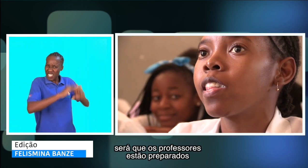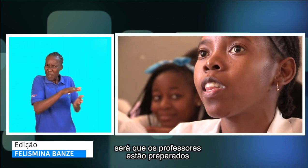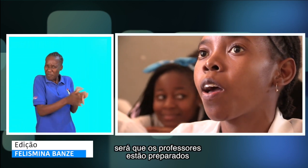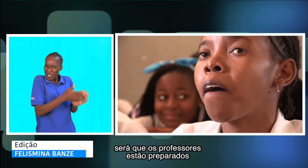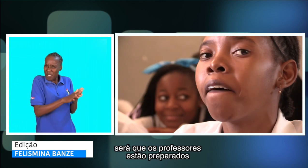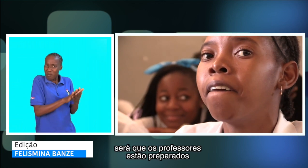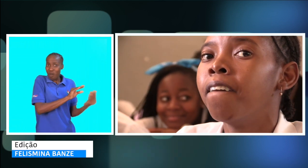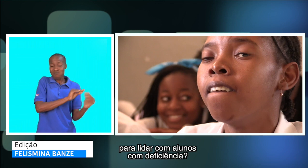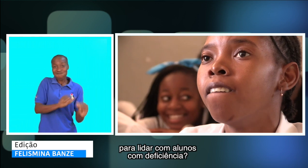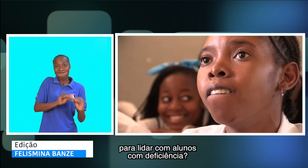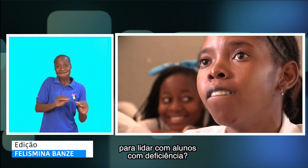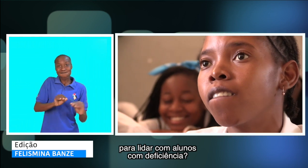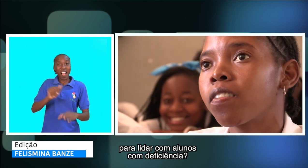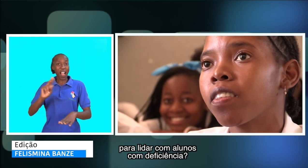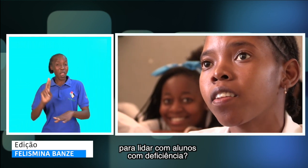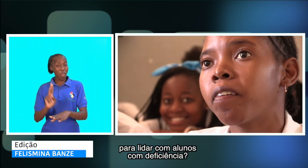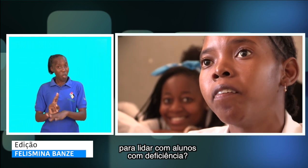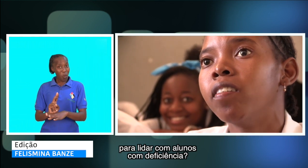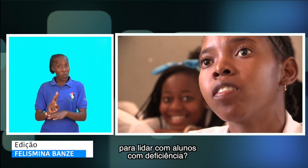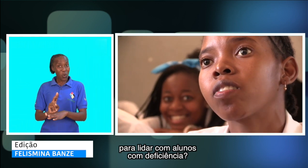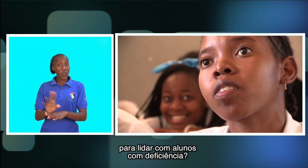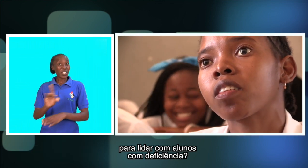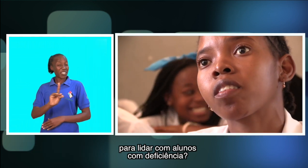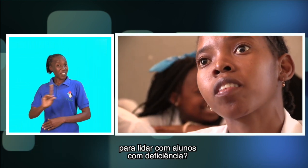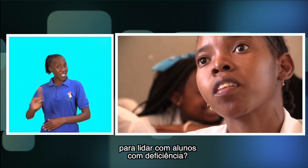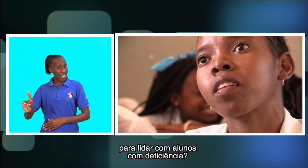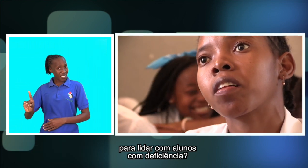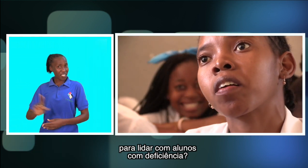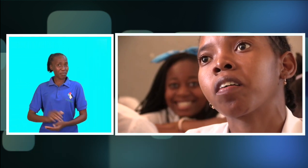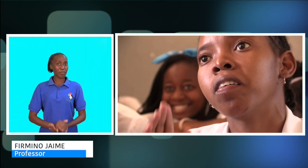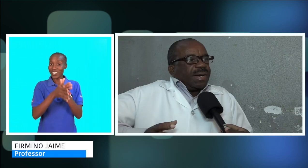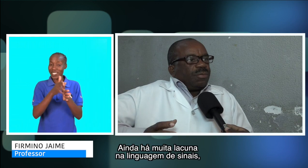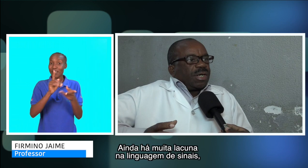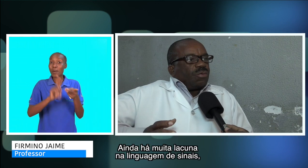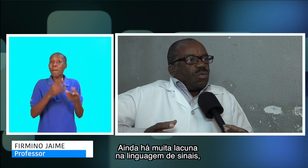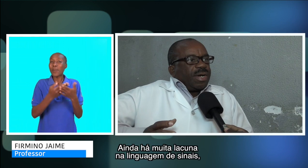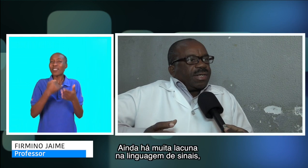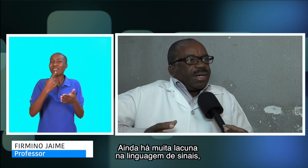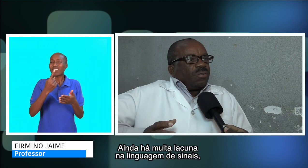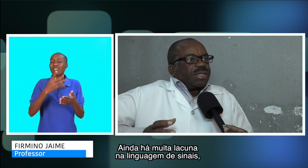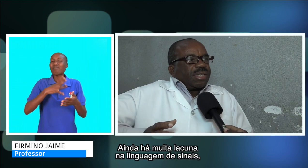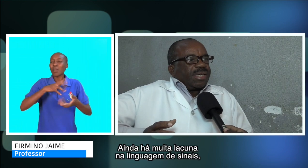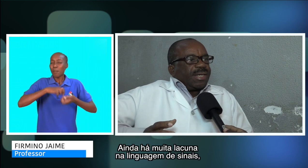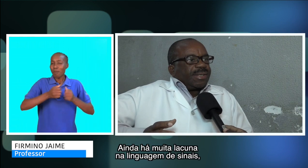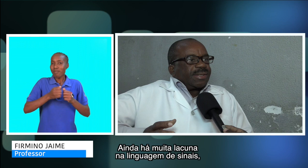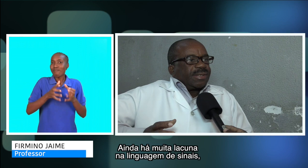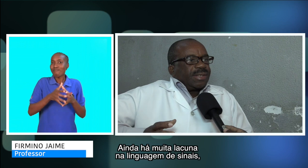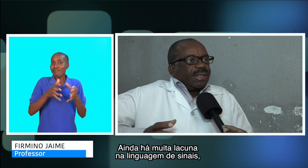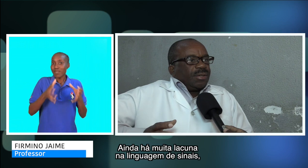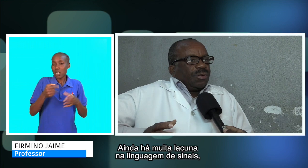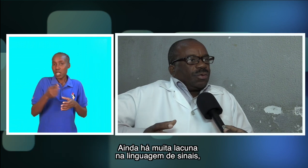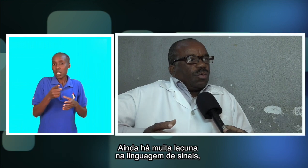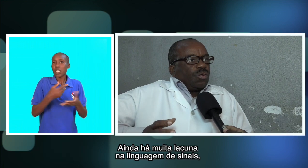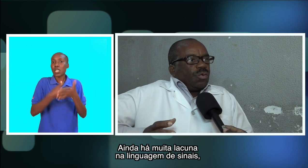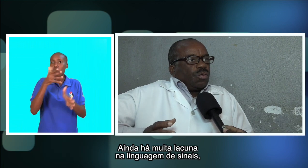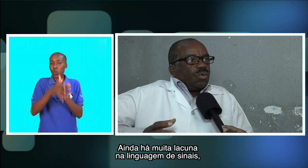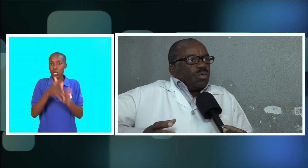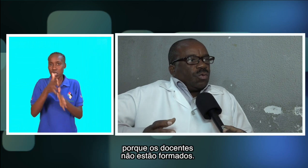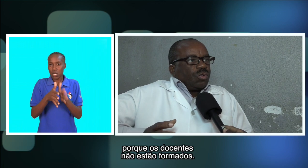preparados para lidar com alunos com deficiência? Ainda há muita laguna na linguagem de sinais, nos